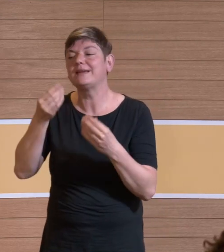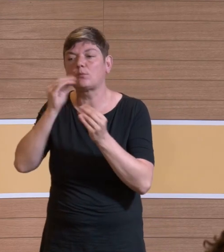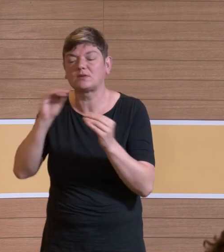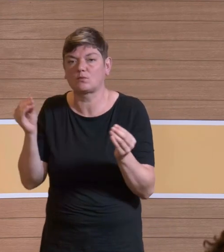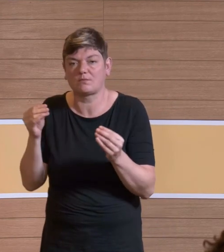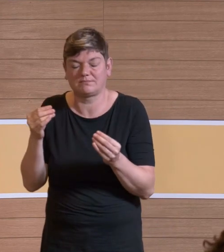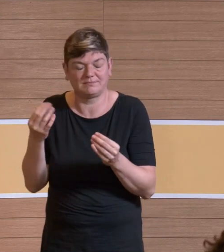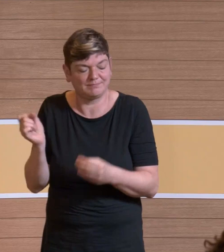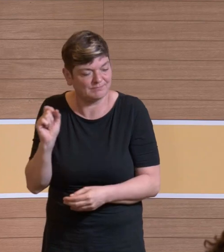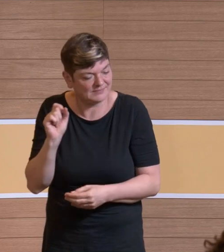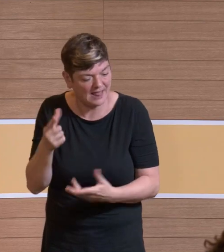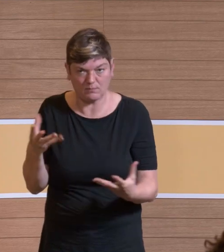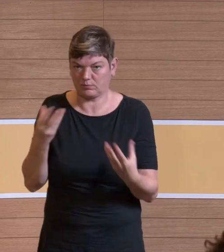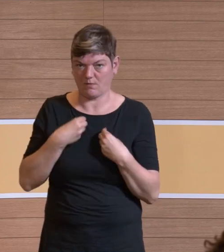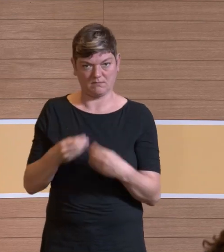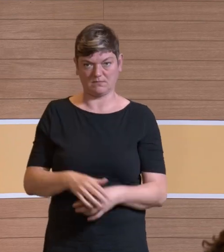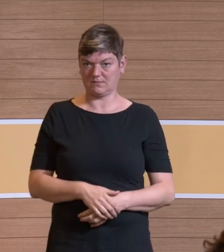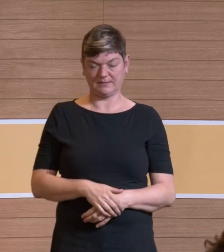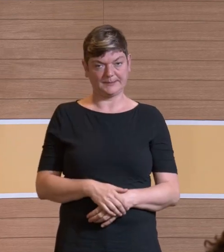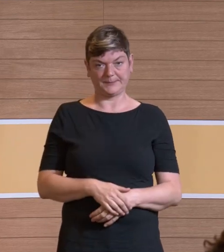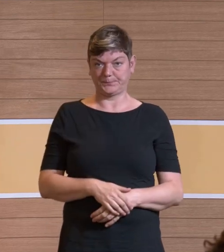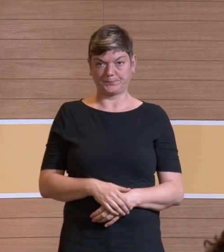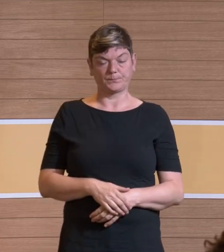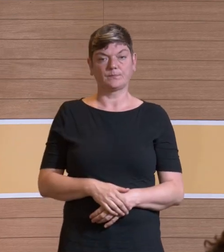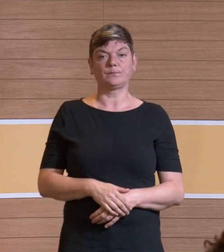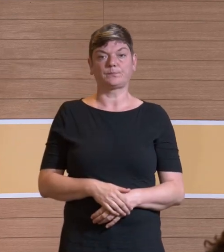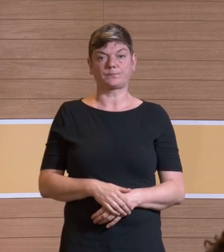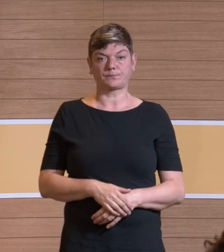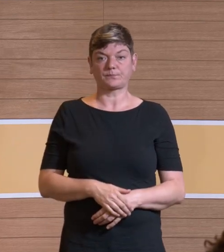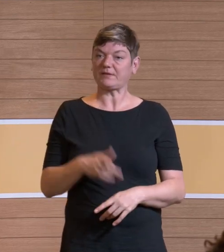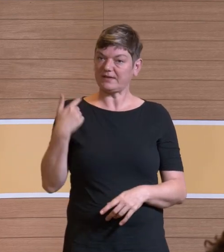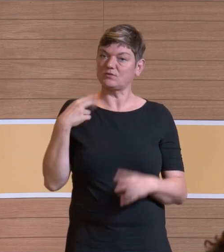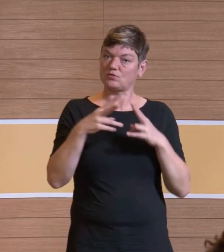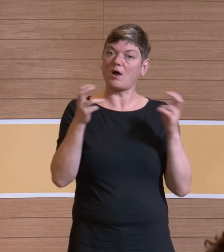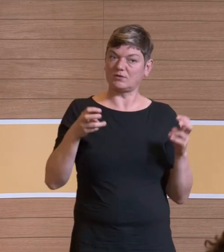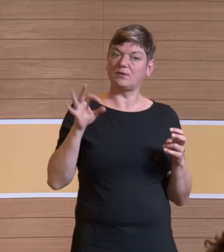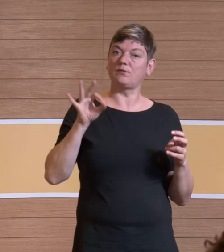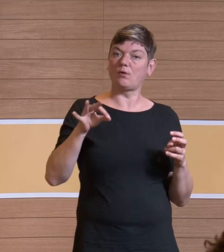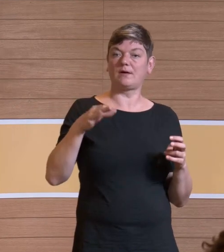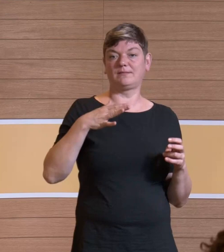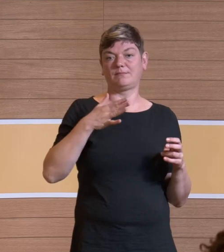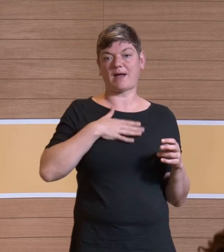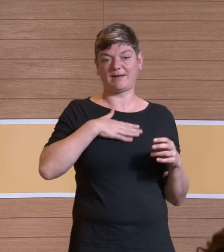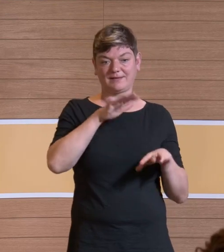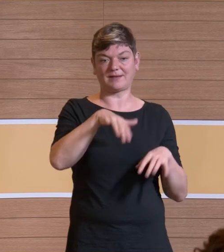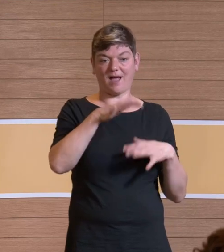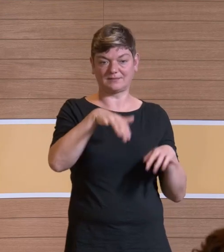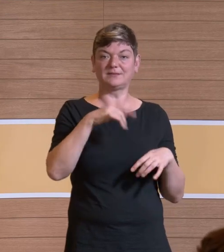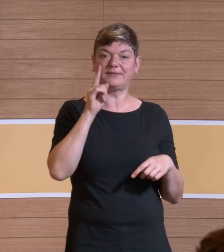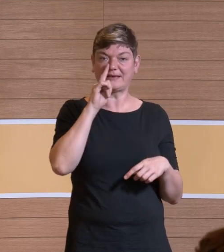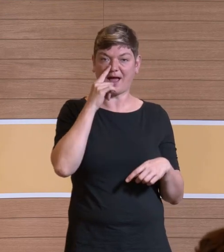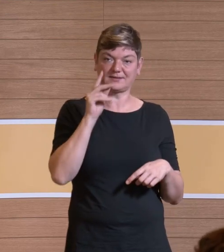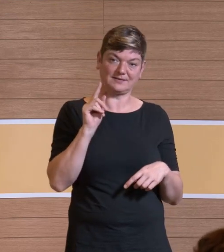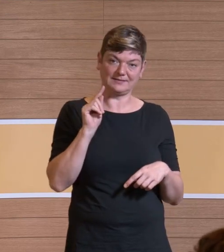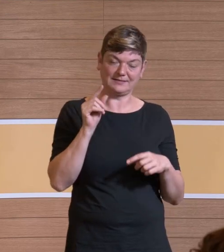ja schön, wenn die das vernünftig angehen würden. Beim Rasentrimmer habe ich es und bei einem Gerät, welches ich in einem